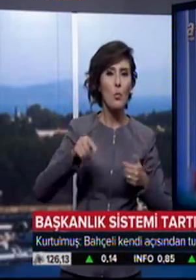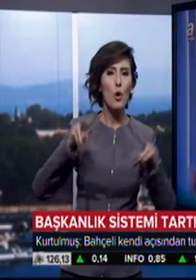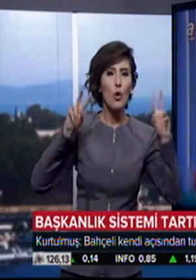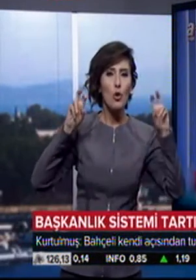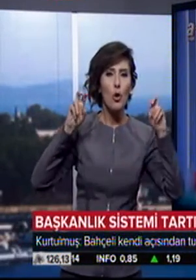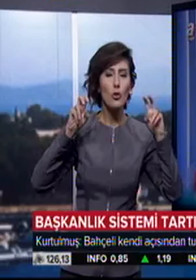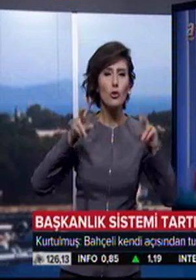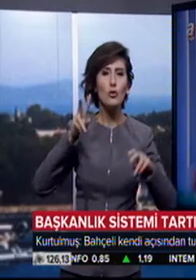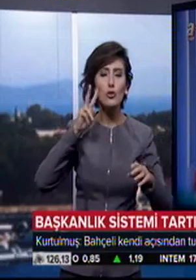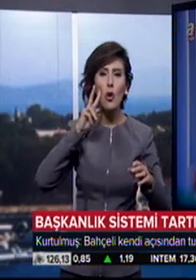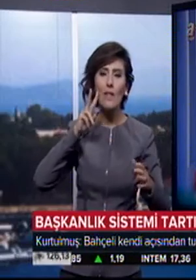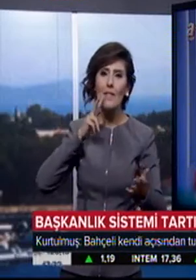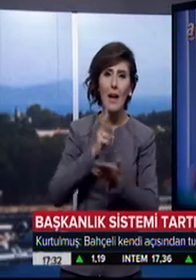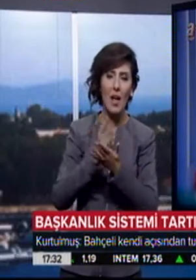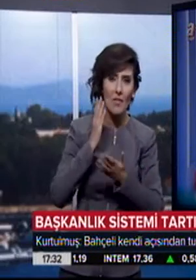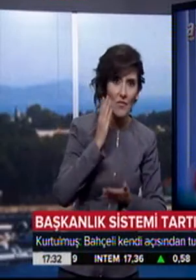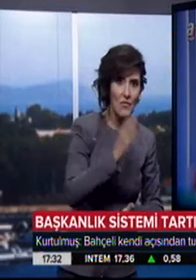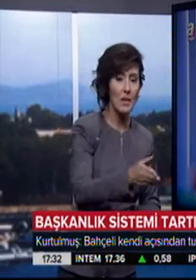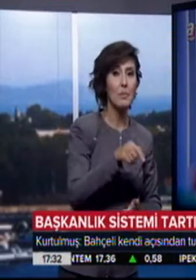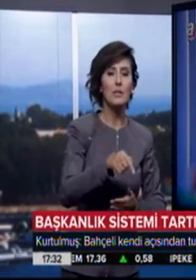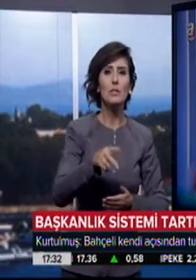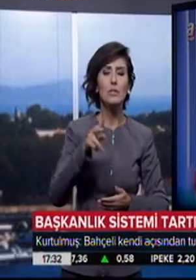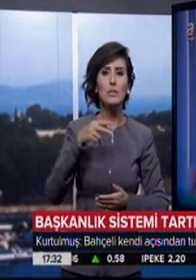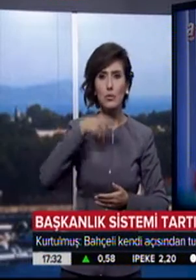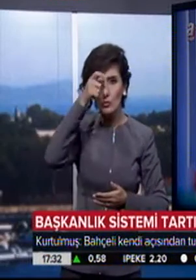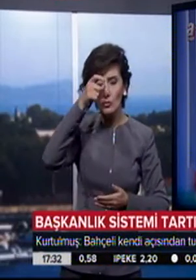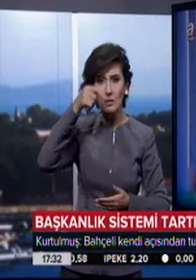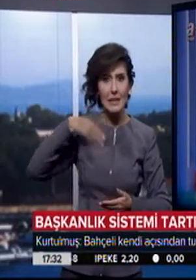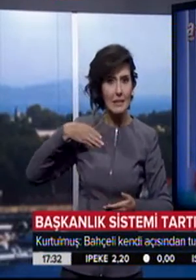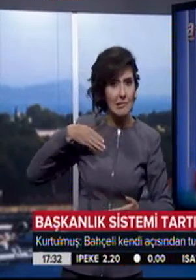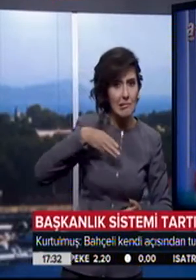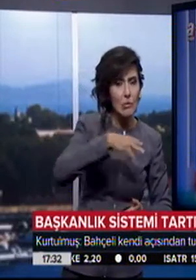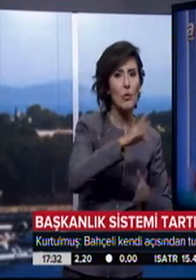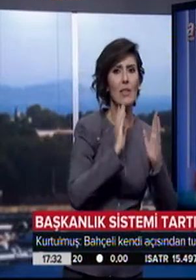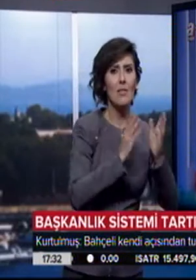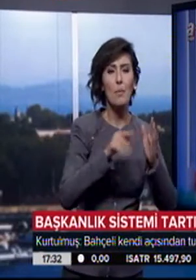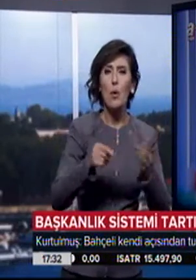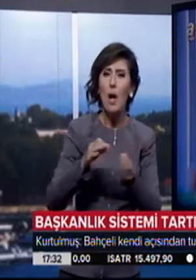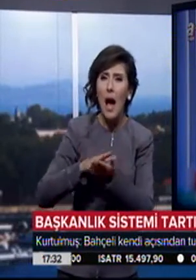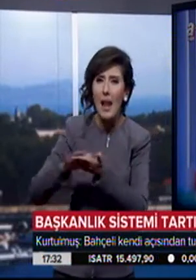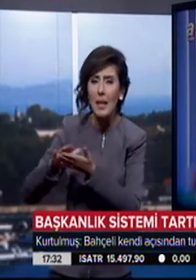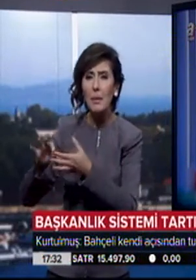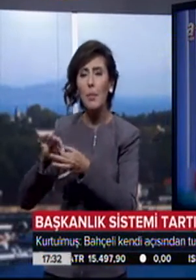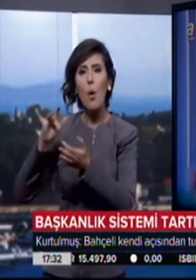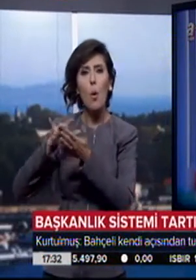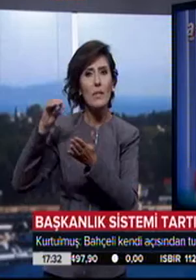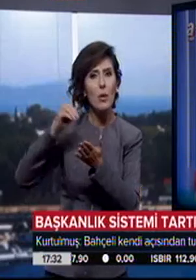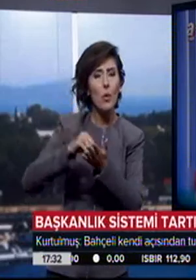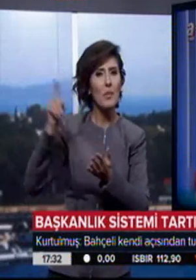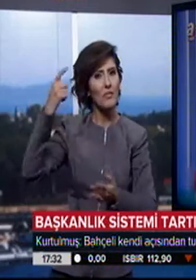verilerek Türkiye'nin yoluna devam etmesi ve bu konunun bir şekilde halledilmesiyle ilgili, bu amaçla ortaya koymuş olduğu bir perspektif var. Ve